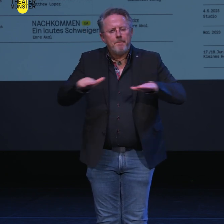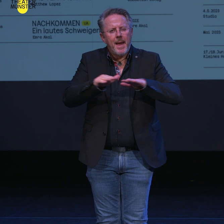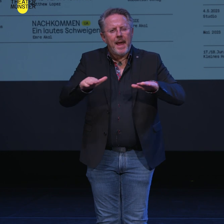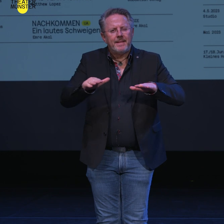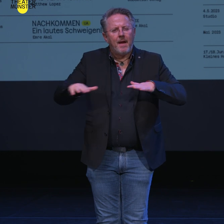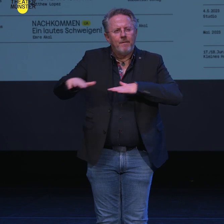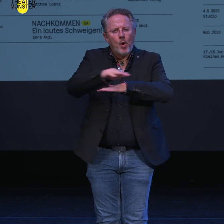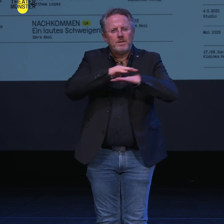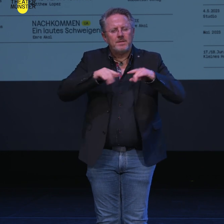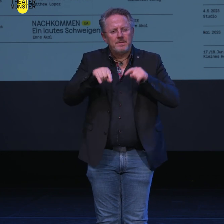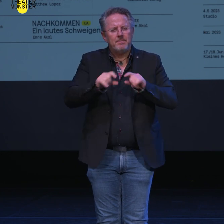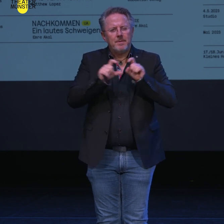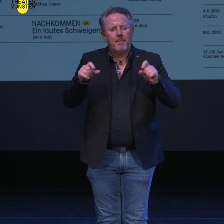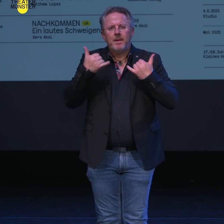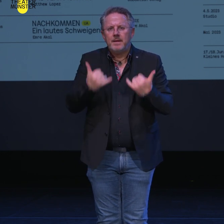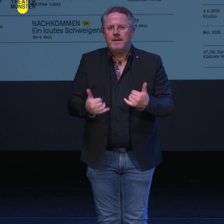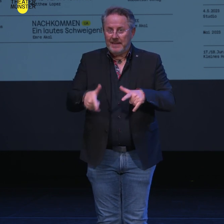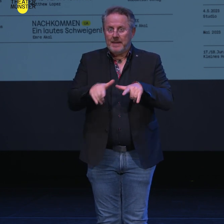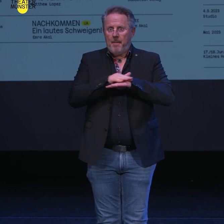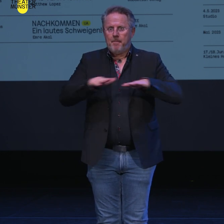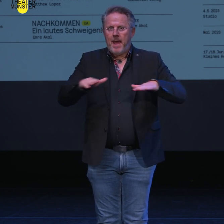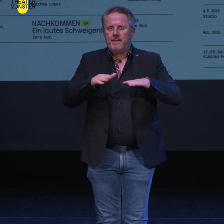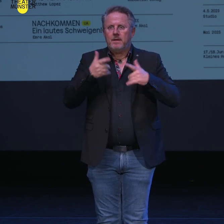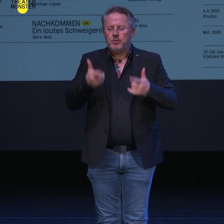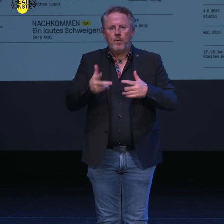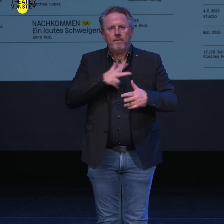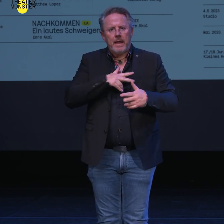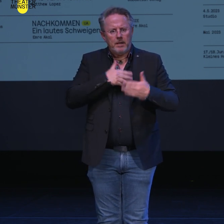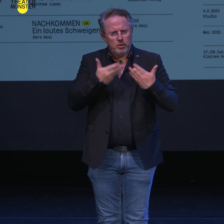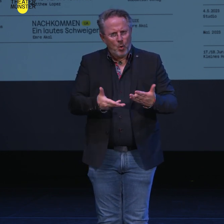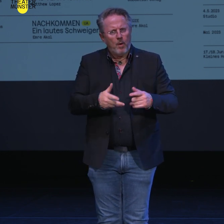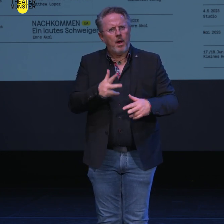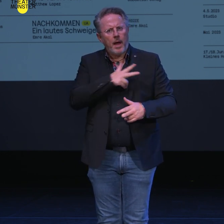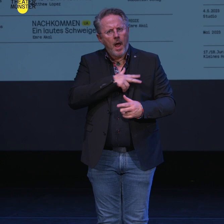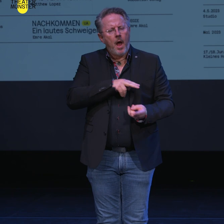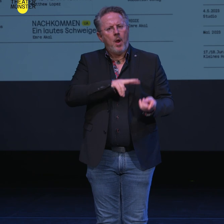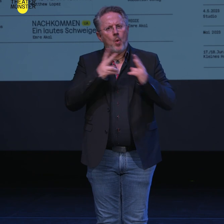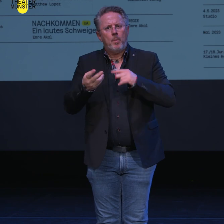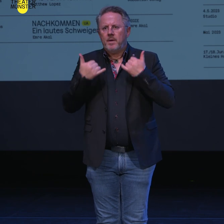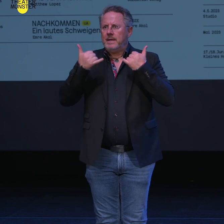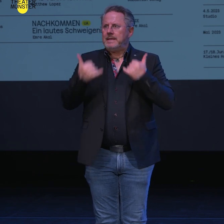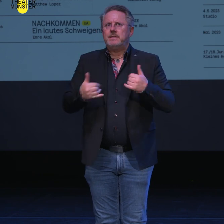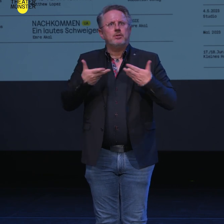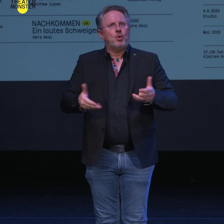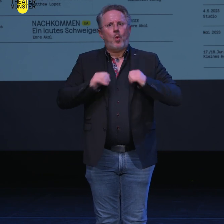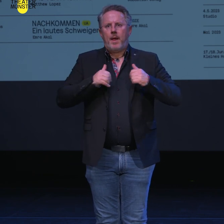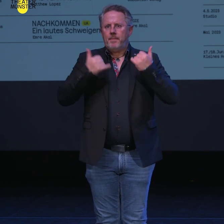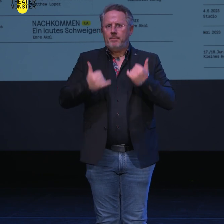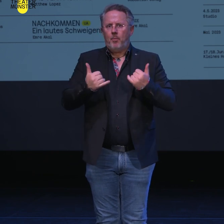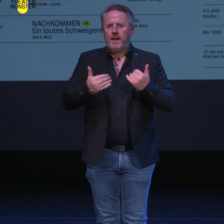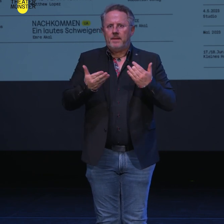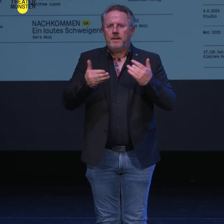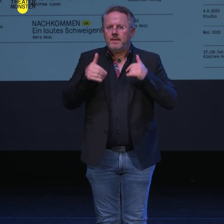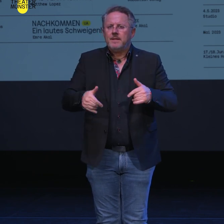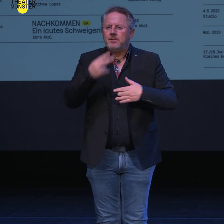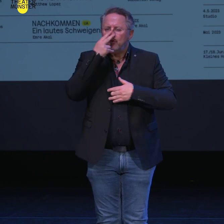sich ausdenkt, dass das Metaverse Realität geworden ist. Wir leben im Metaverse. Und er fragt in diesem